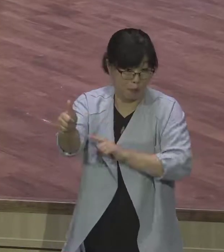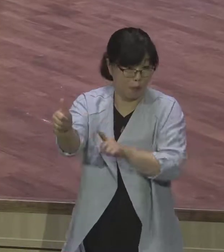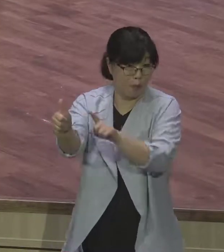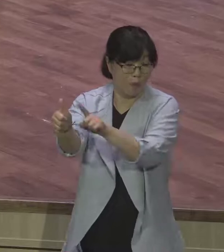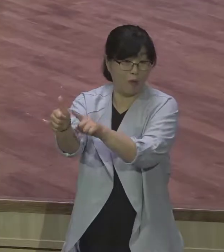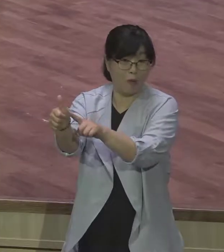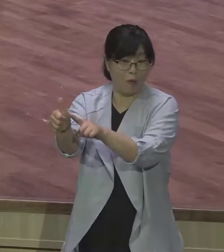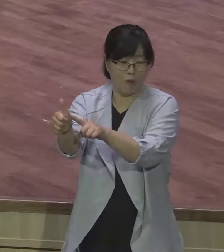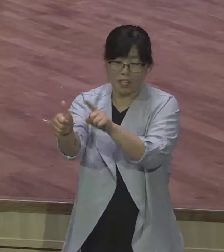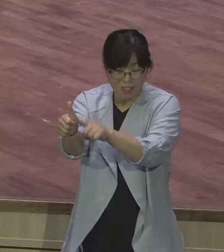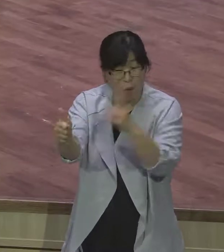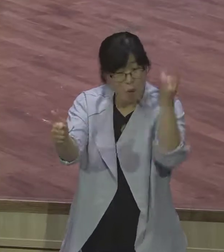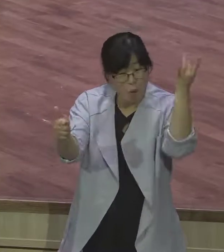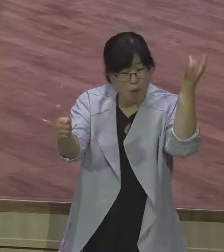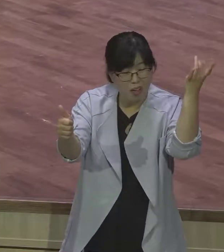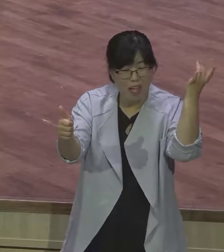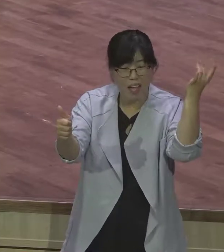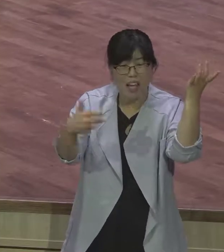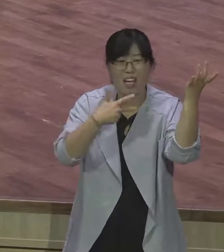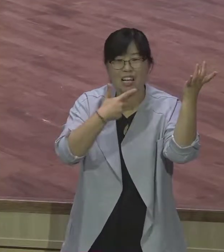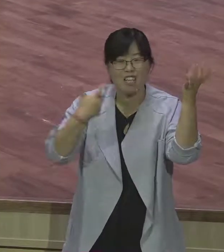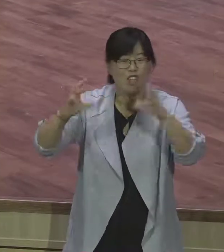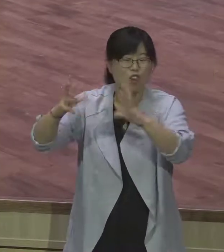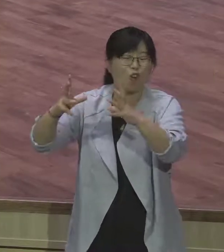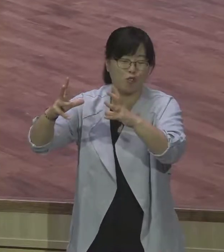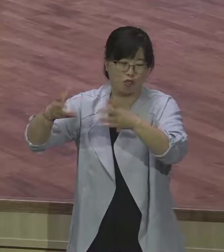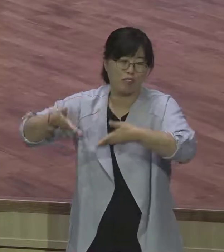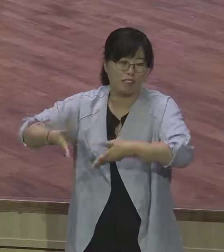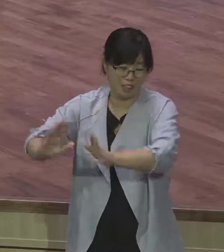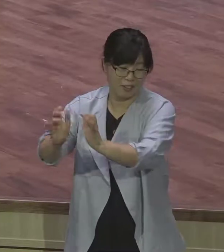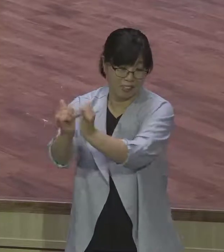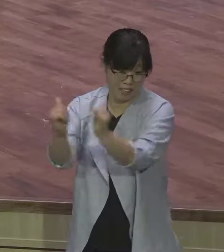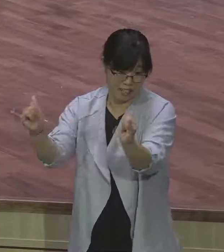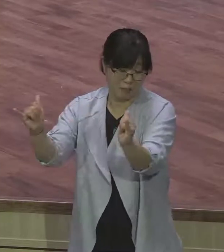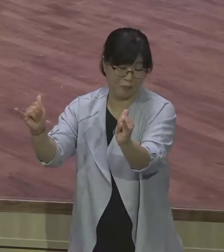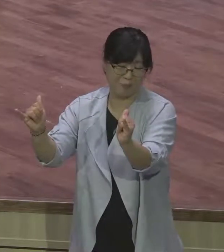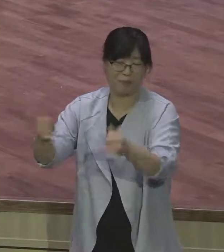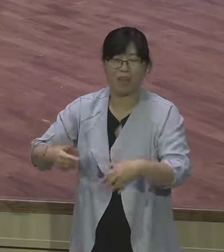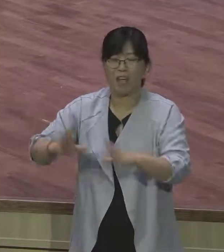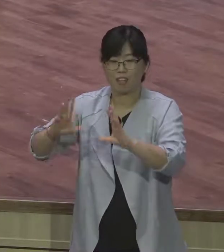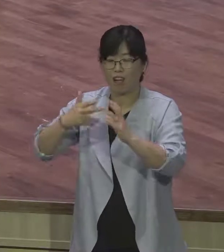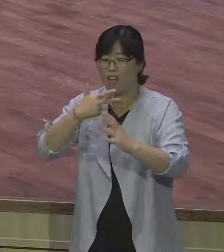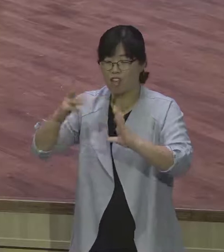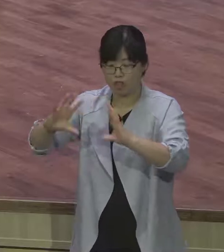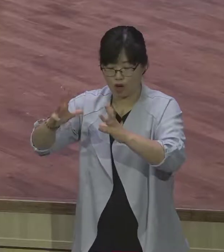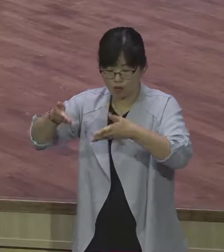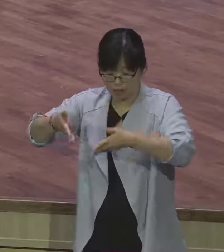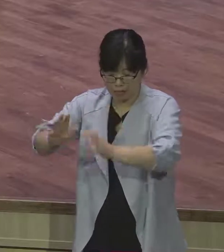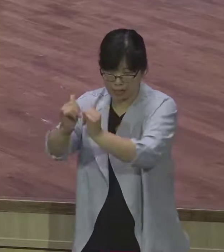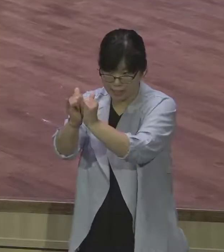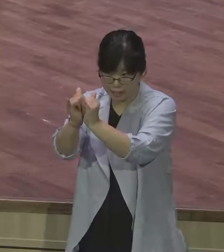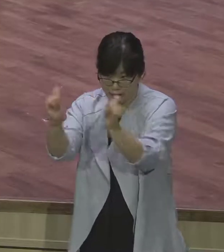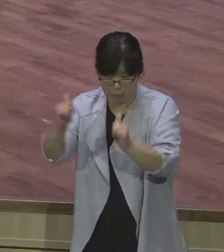사람이잖아요 영국 성교사가 그까지가 열악한 중국에서 성교하면서